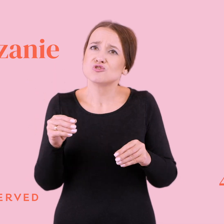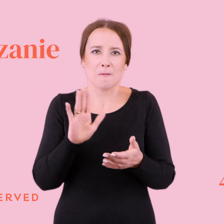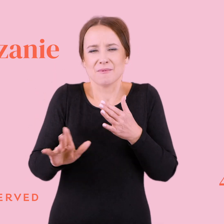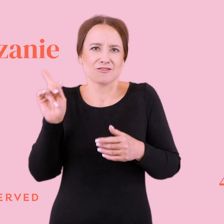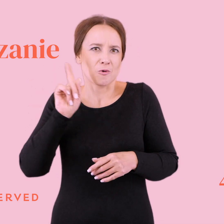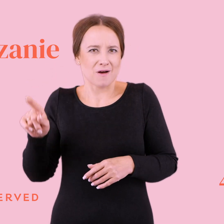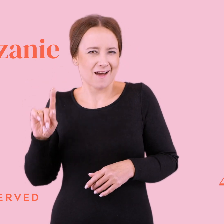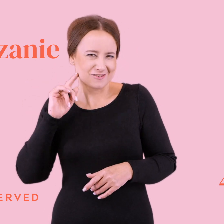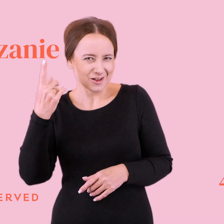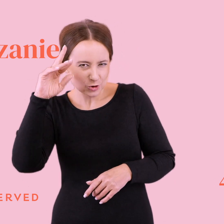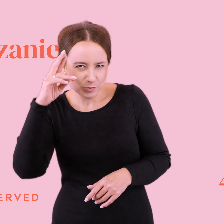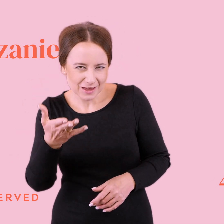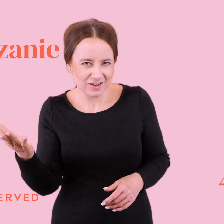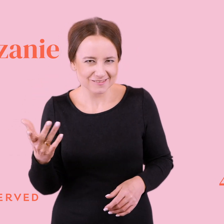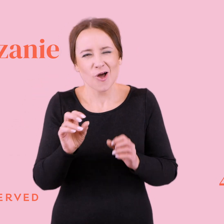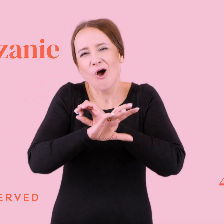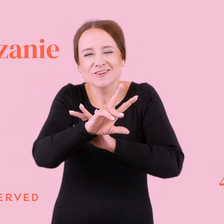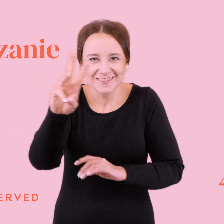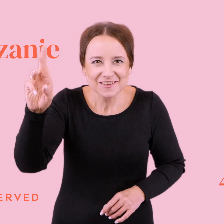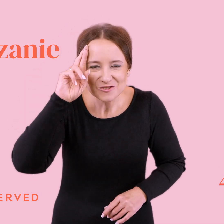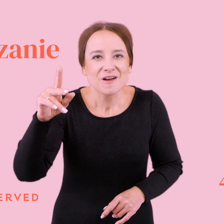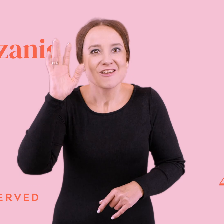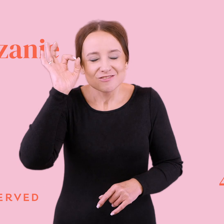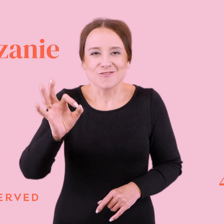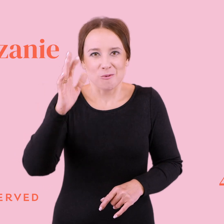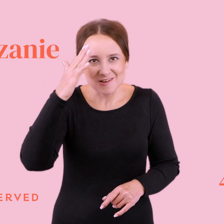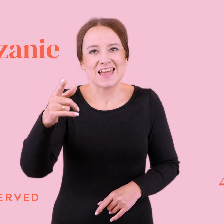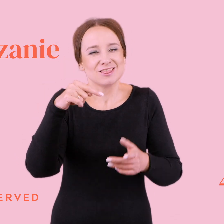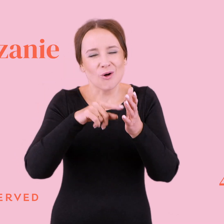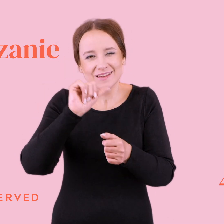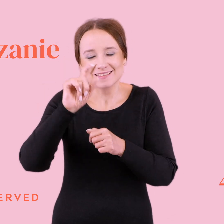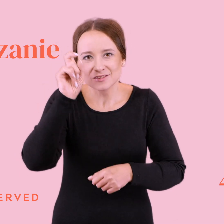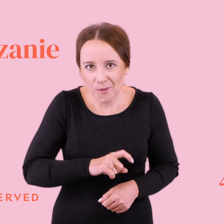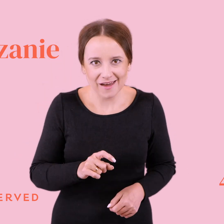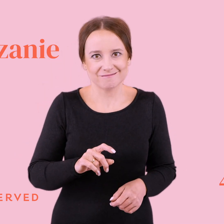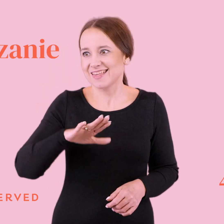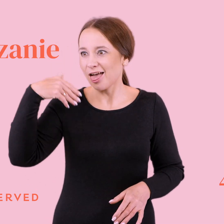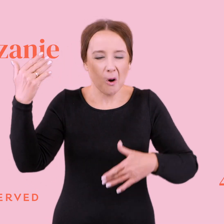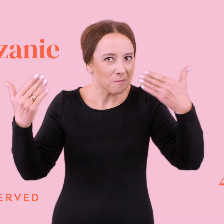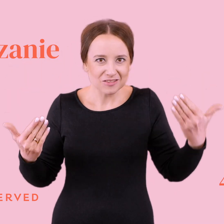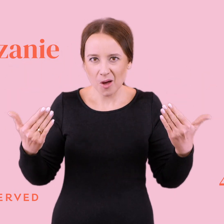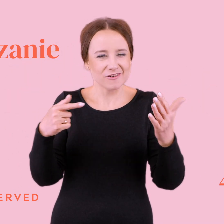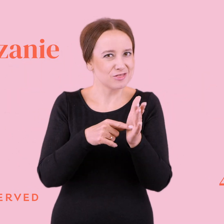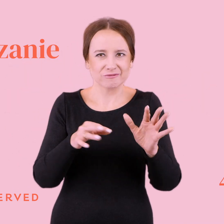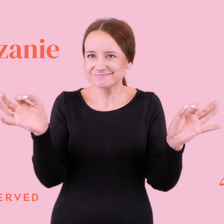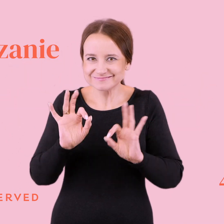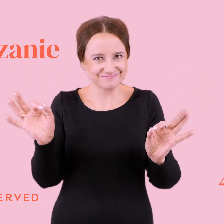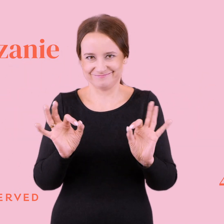żartów, no. Kumacie to? Oczywiście, że to kumacie i dobrze wiecie, że to jest złe. I że obie strony po prostu masakrycznie idiotkują na maksa.